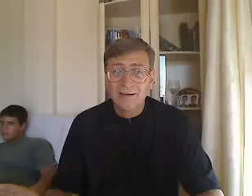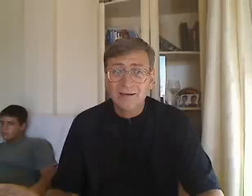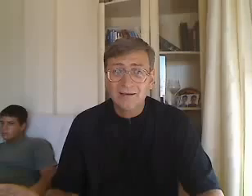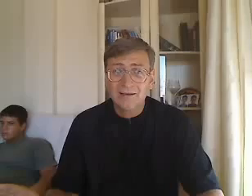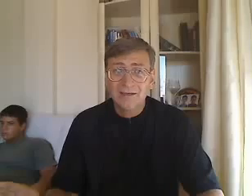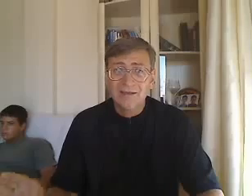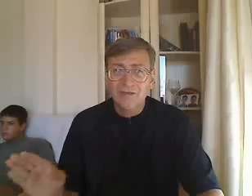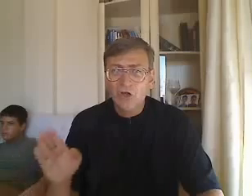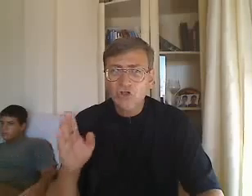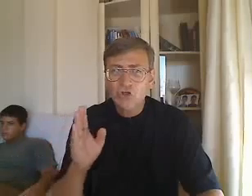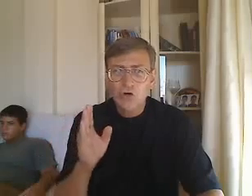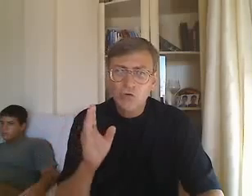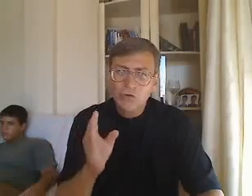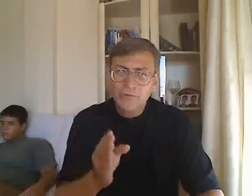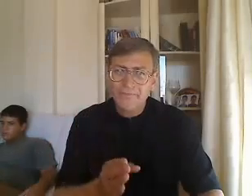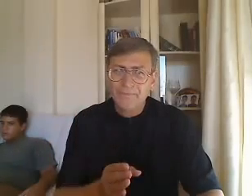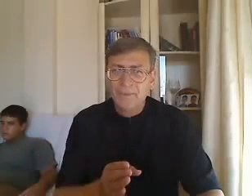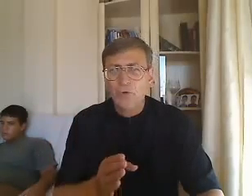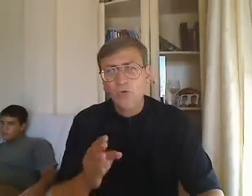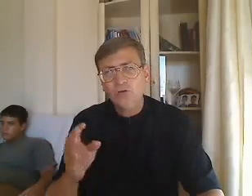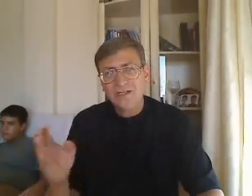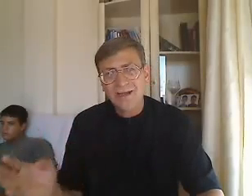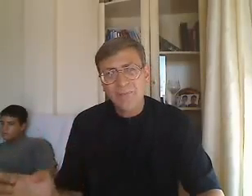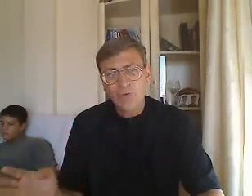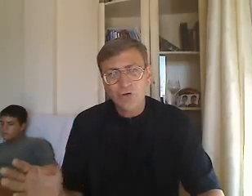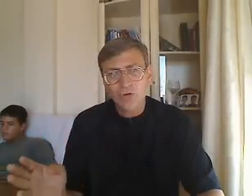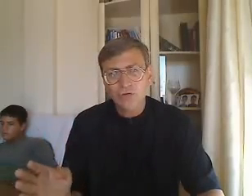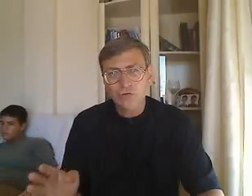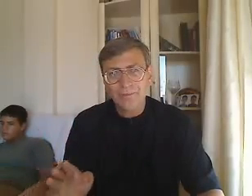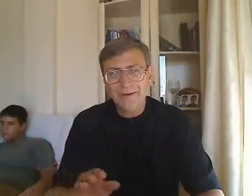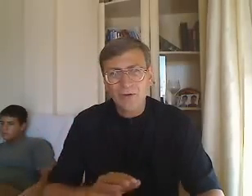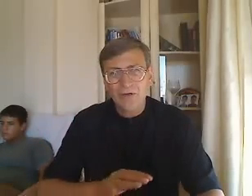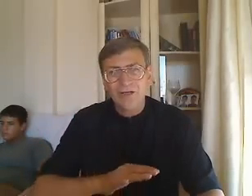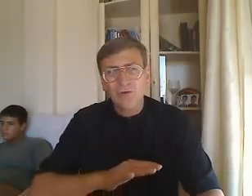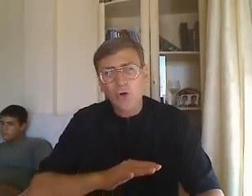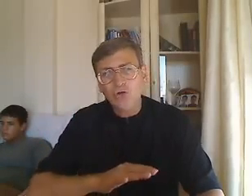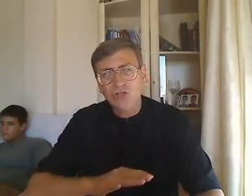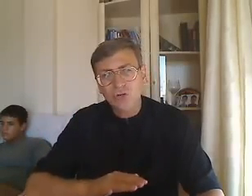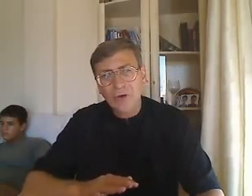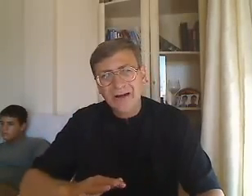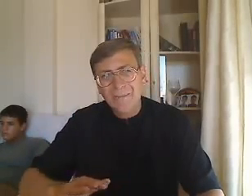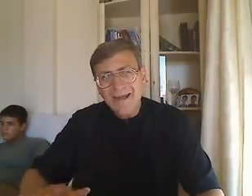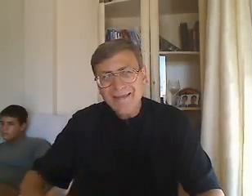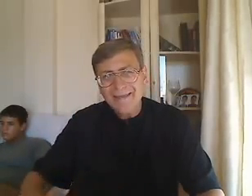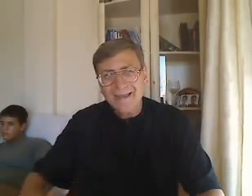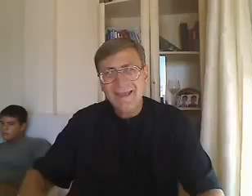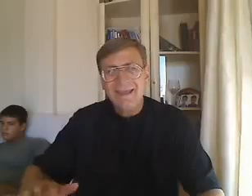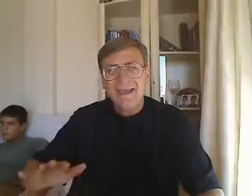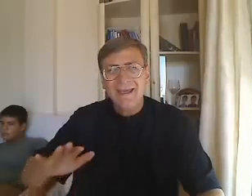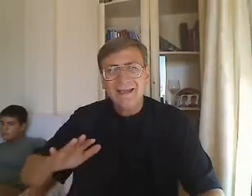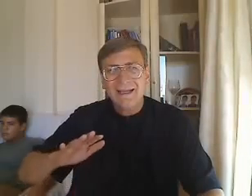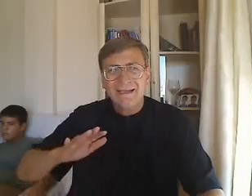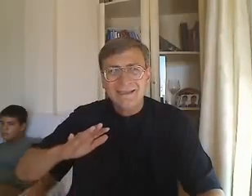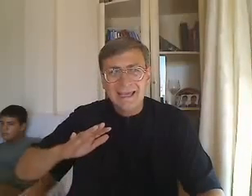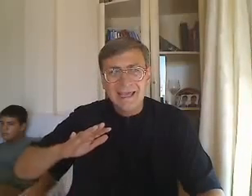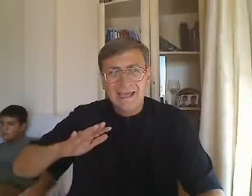No solo un tiempo y otro, pero continualmente que